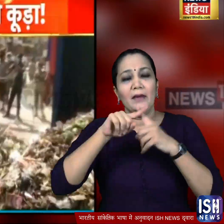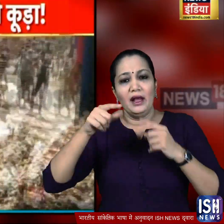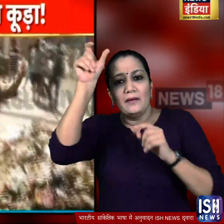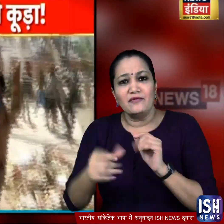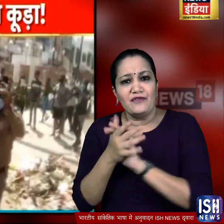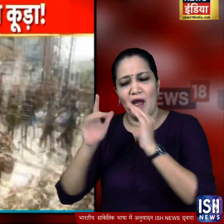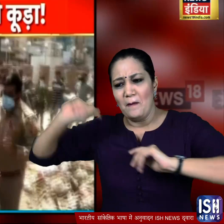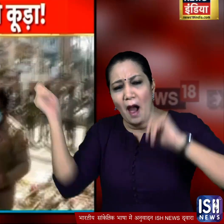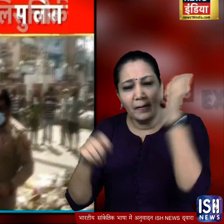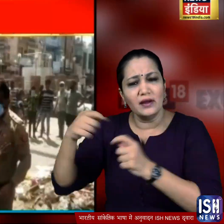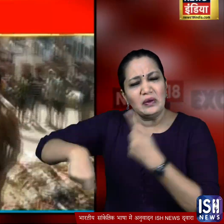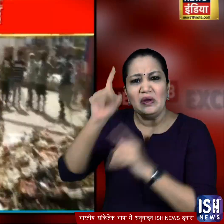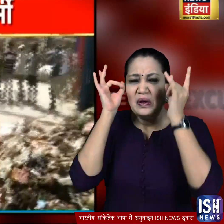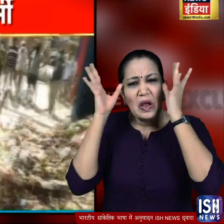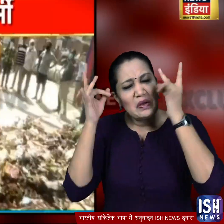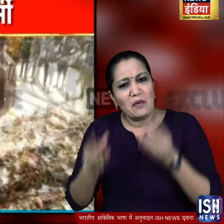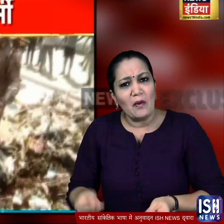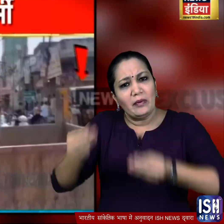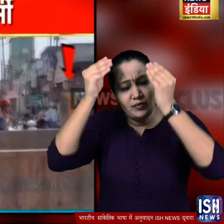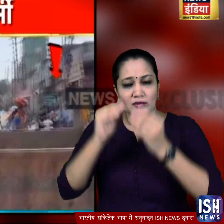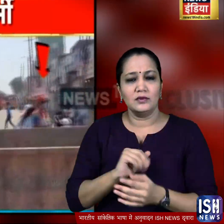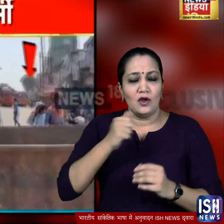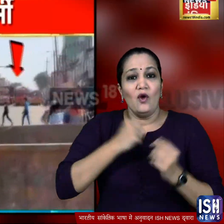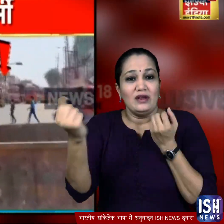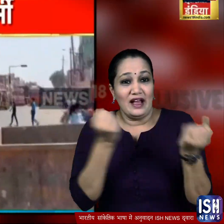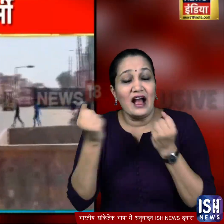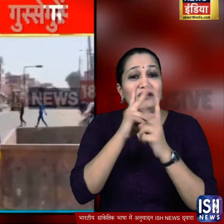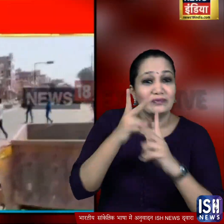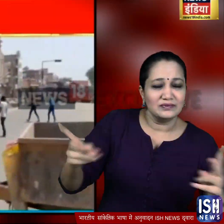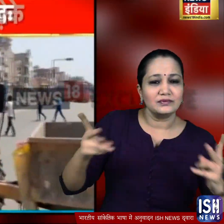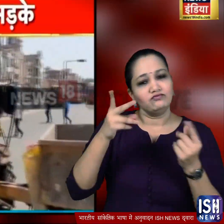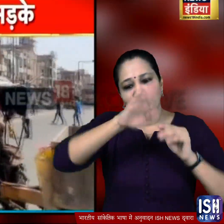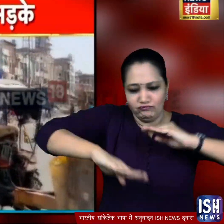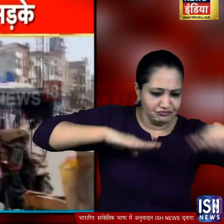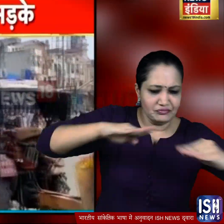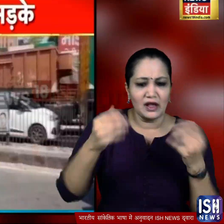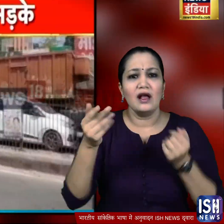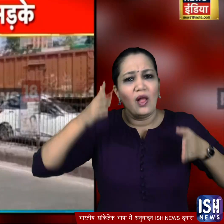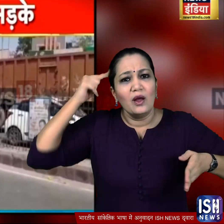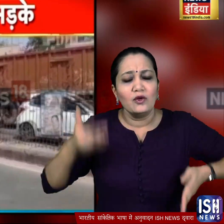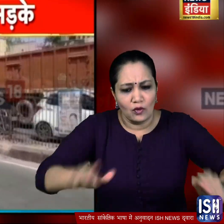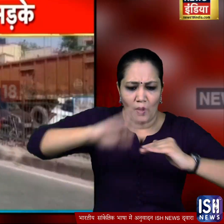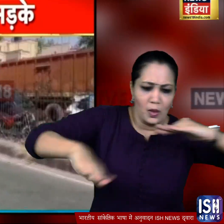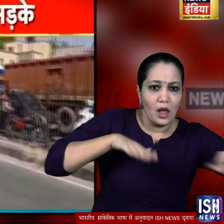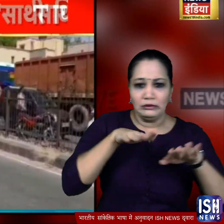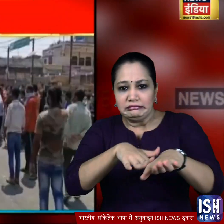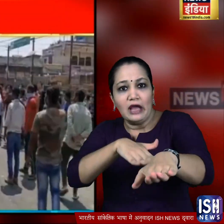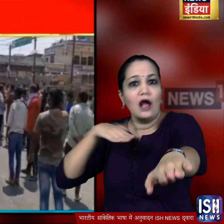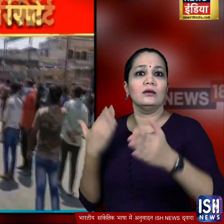पिटाई से नाराज सफाई कर्मियों का गुस्सा बढ़ता रहा उन्होंने अपनी सफाई वाली गाड़ियों को सड़क पर ऐसे खड़ा कर दिया कि रास्ता ही जाम हो गया यही नहीं